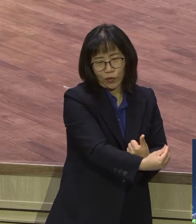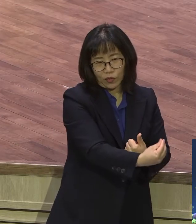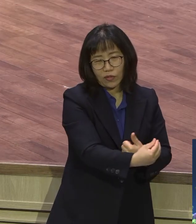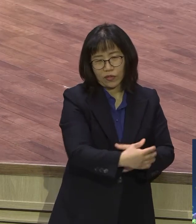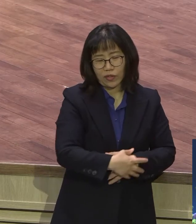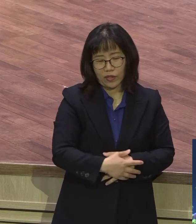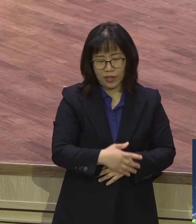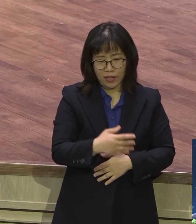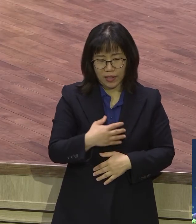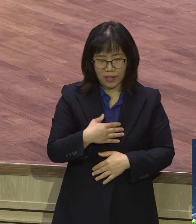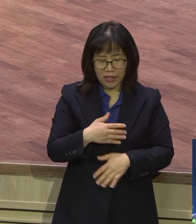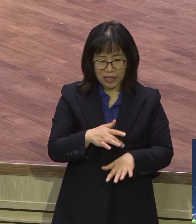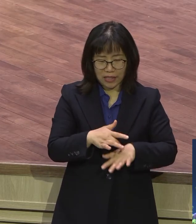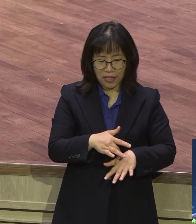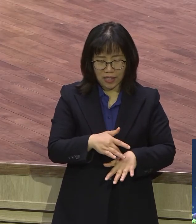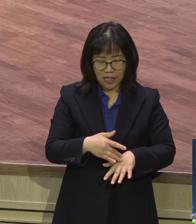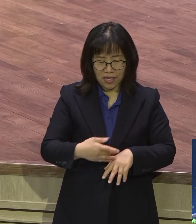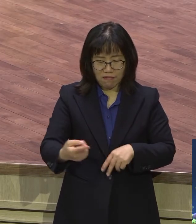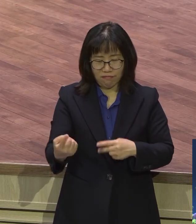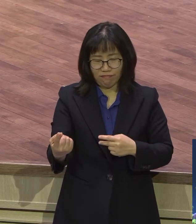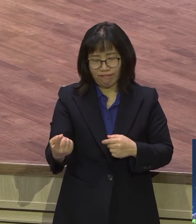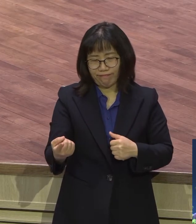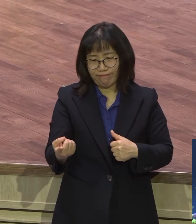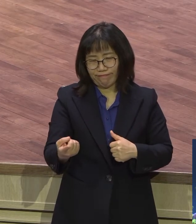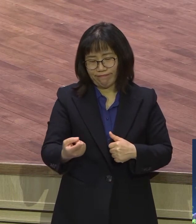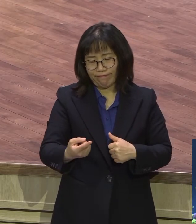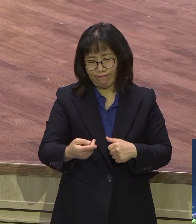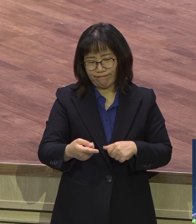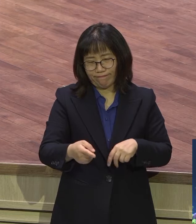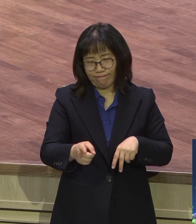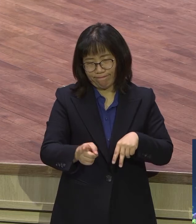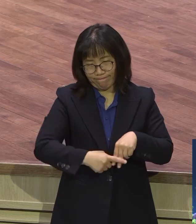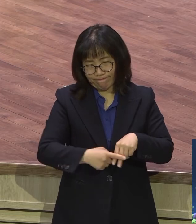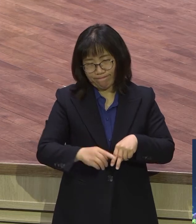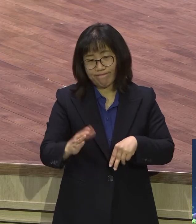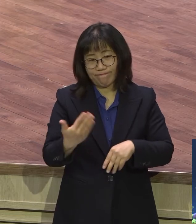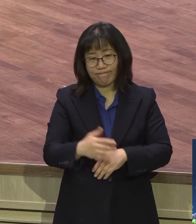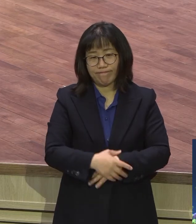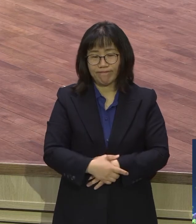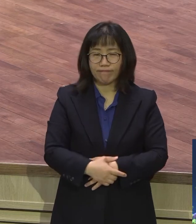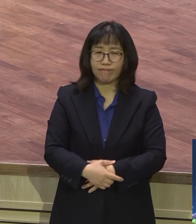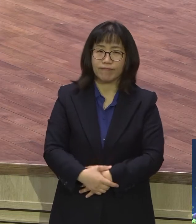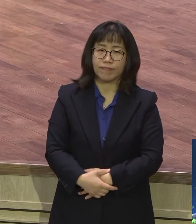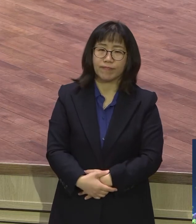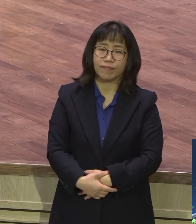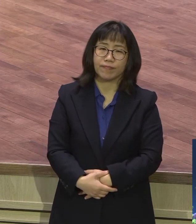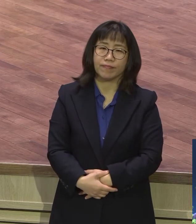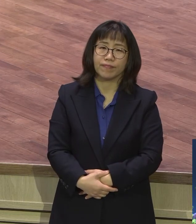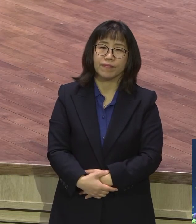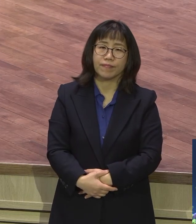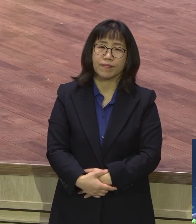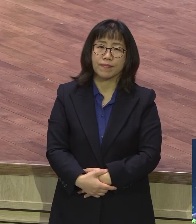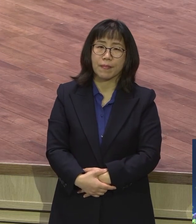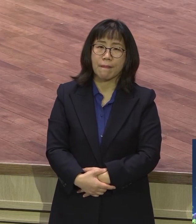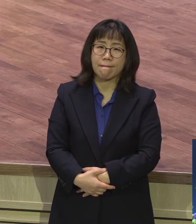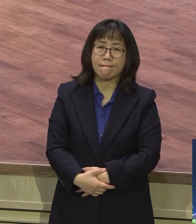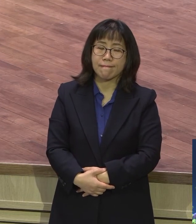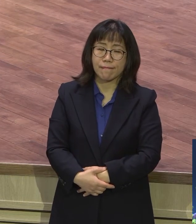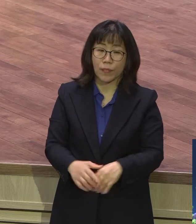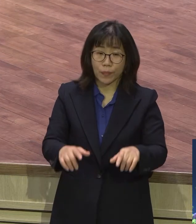덩신아 이 바보야 네가 누군지 네가 잘 모르구나 대부분 구원받은 하나님의